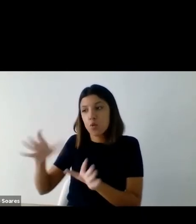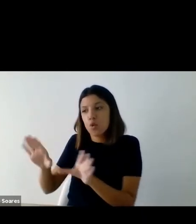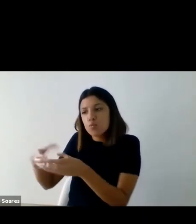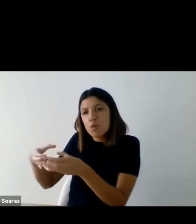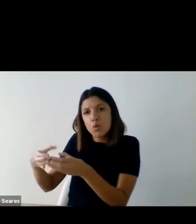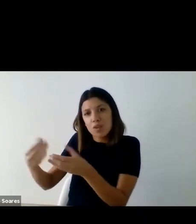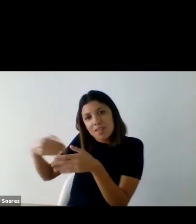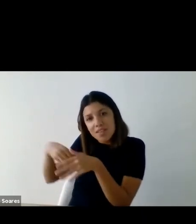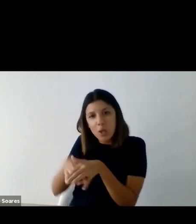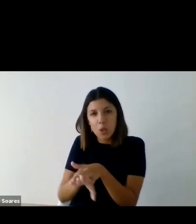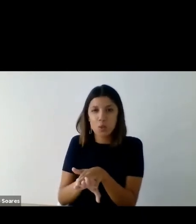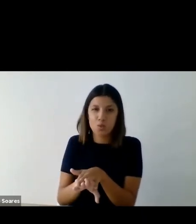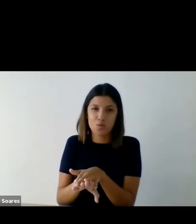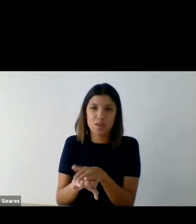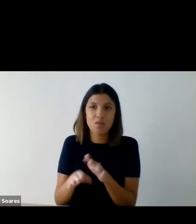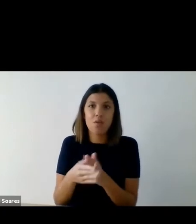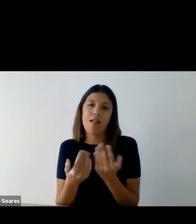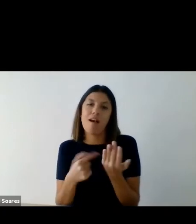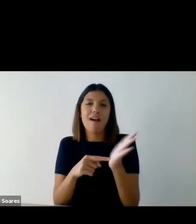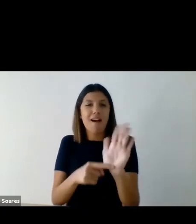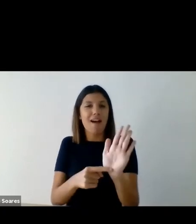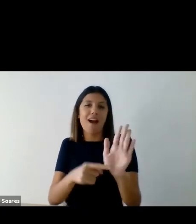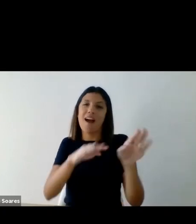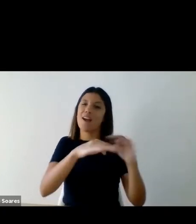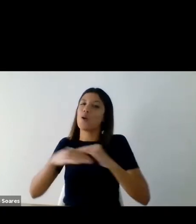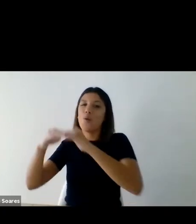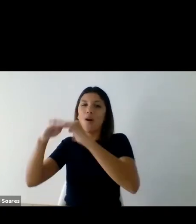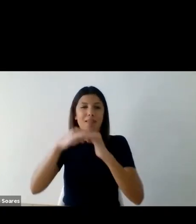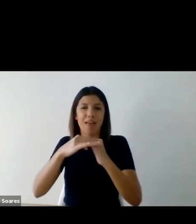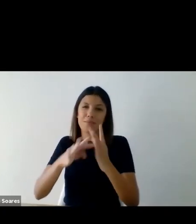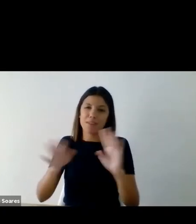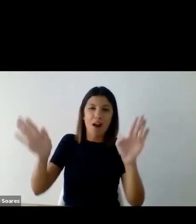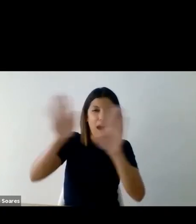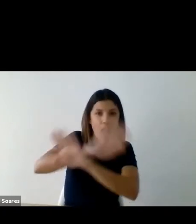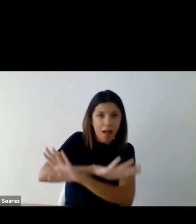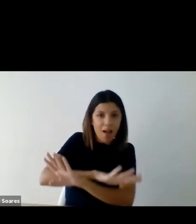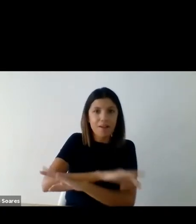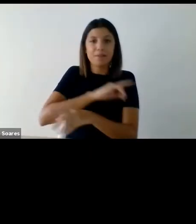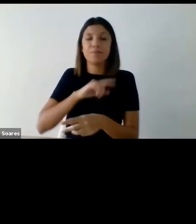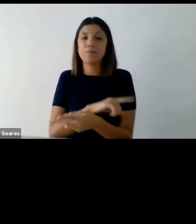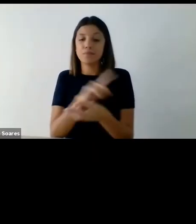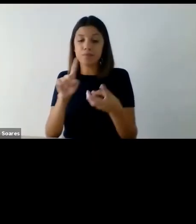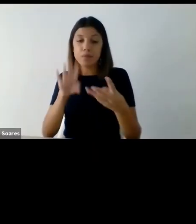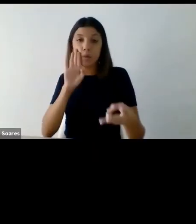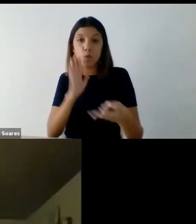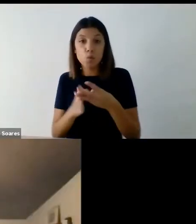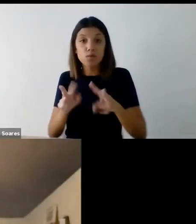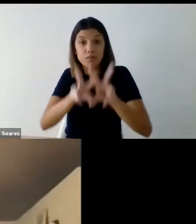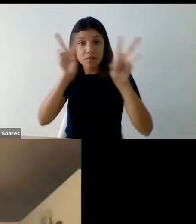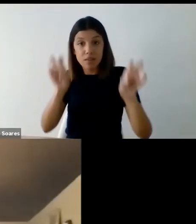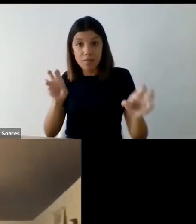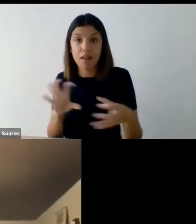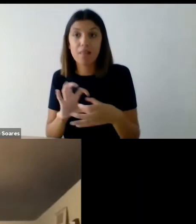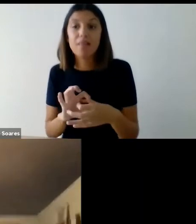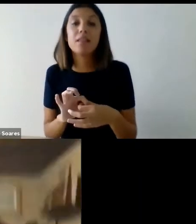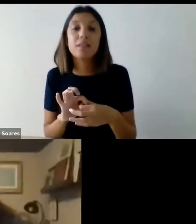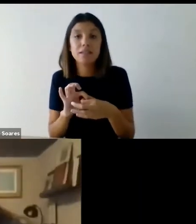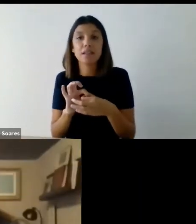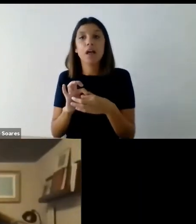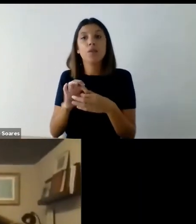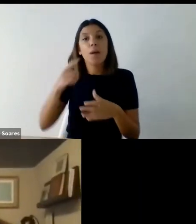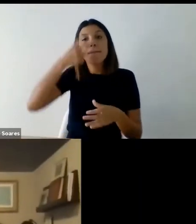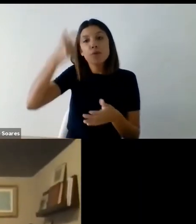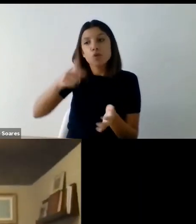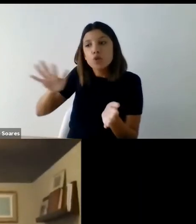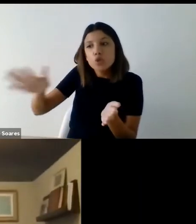dando a aparência de igualdade ou equidade. E um último tema relacionado com recrutamento,